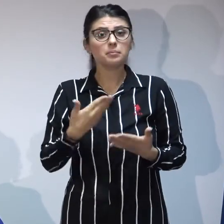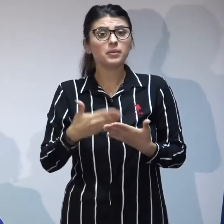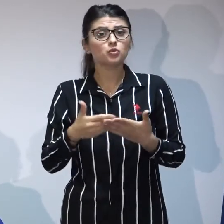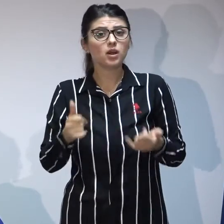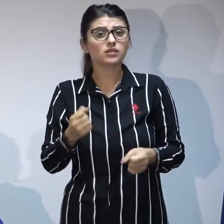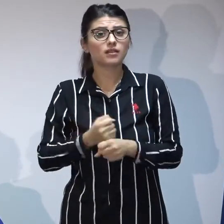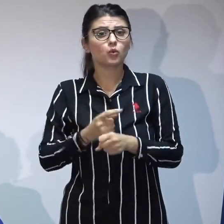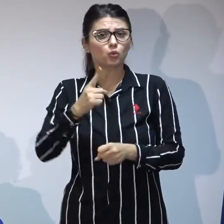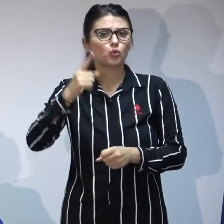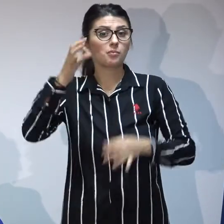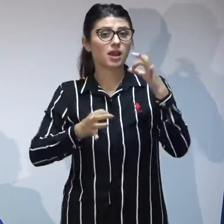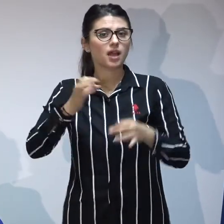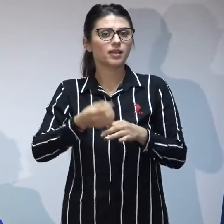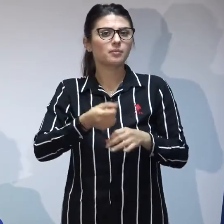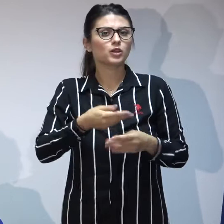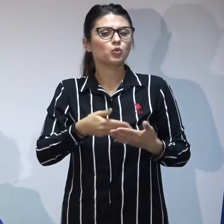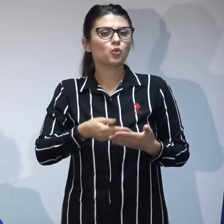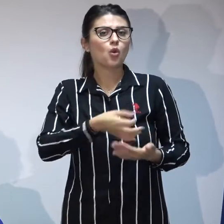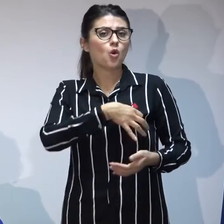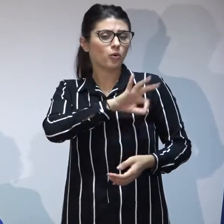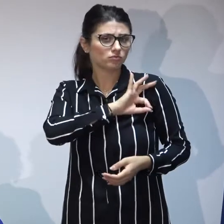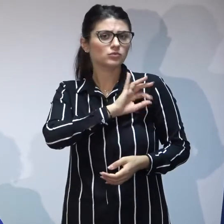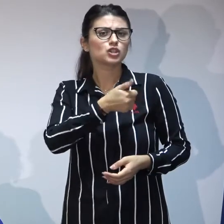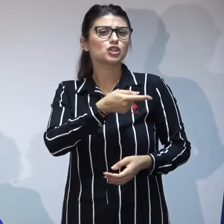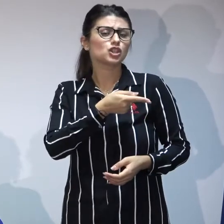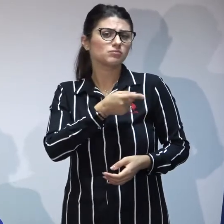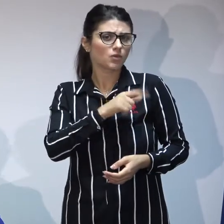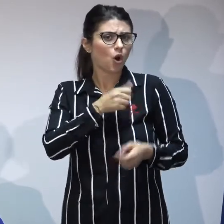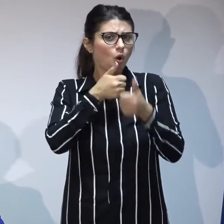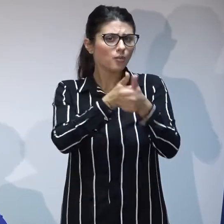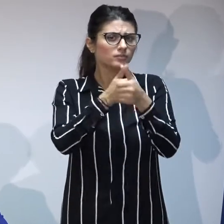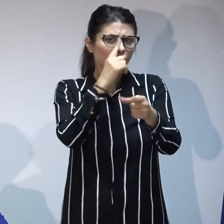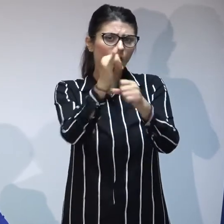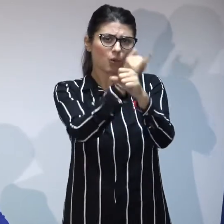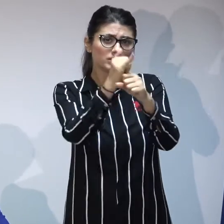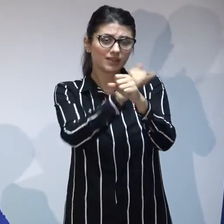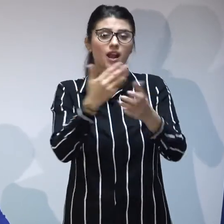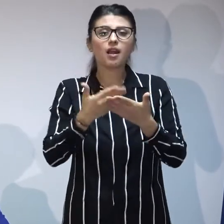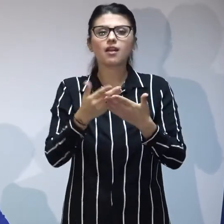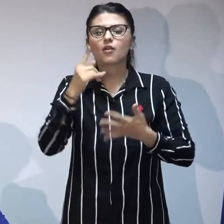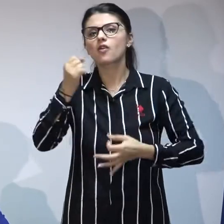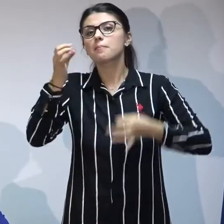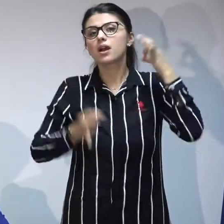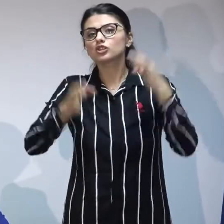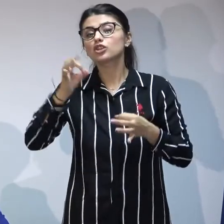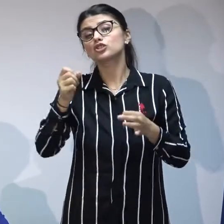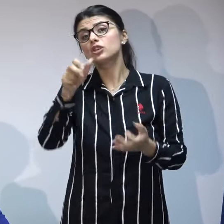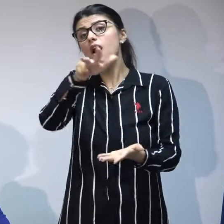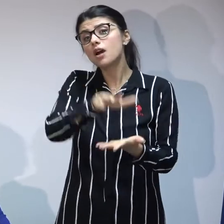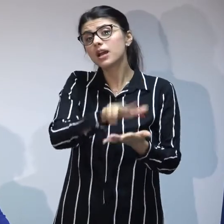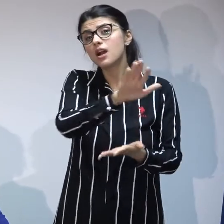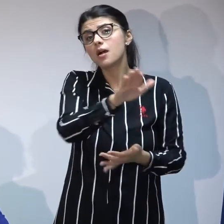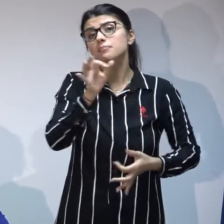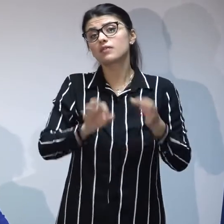elaborat un plan de control în domenia adopției care va urmări implementarea măsurilor și aplicarea prevederilor legale